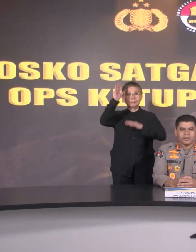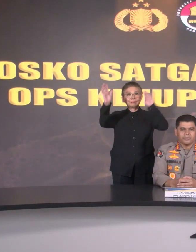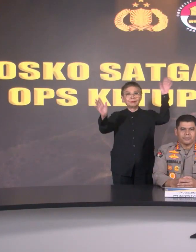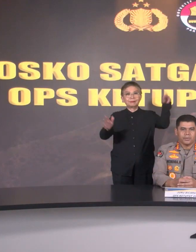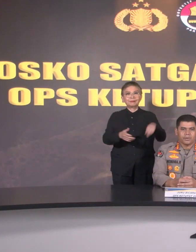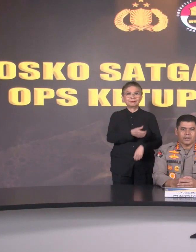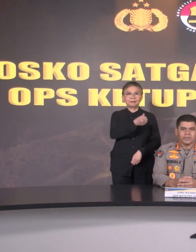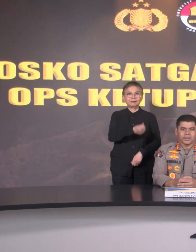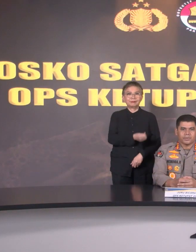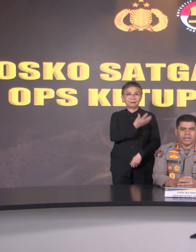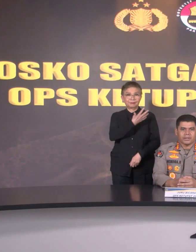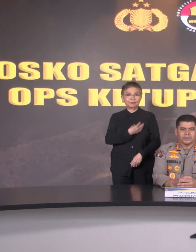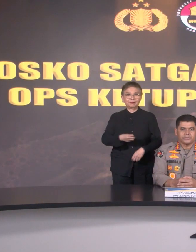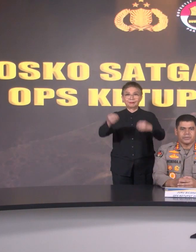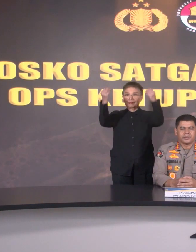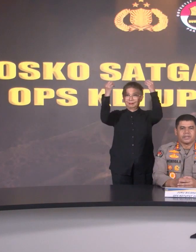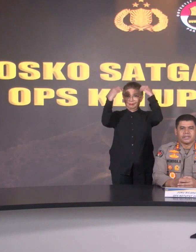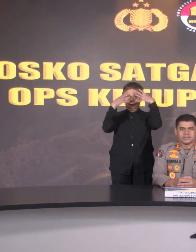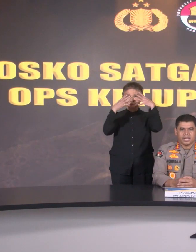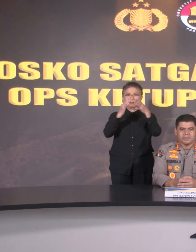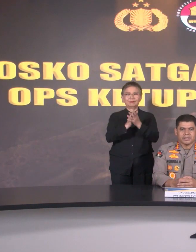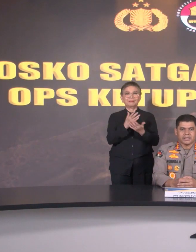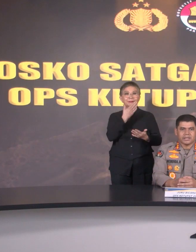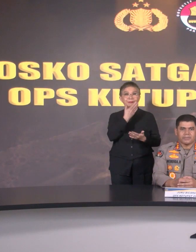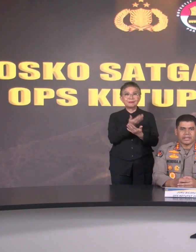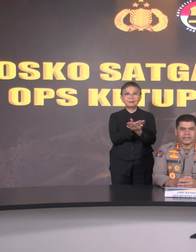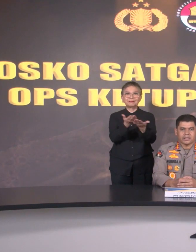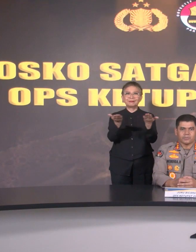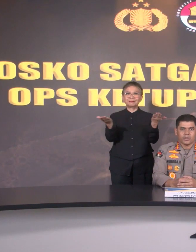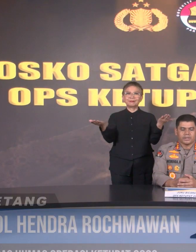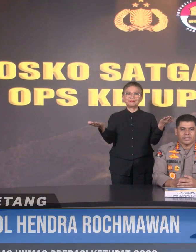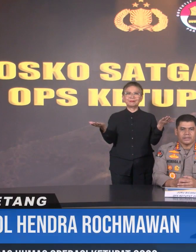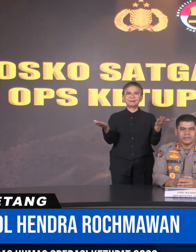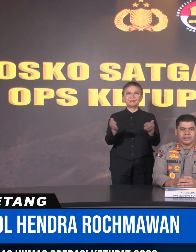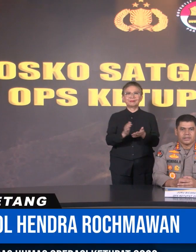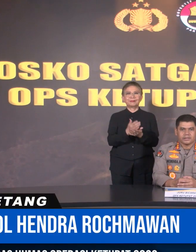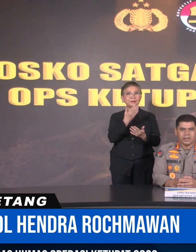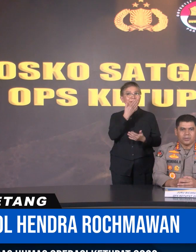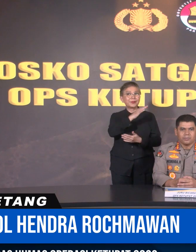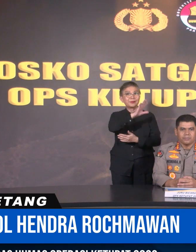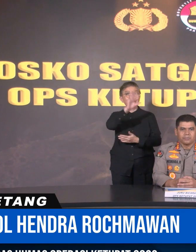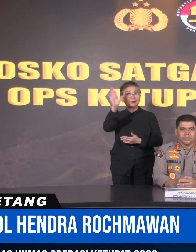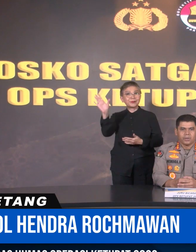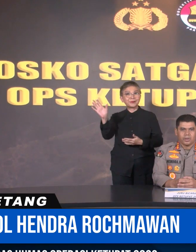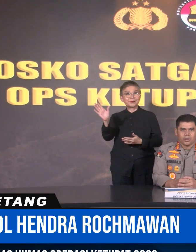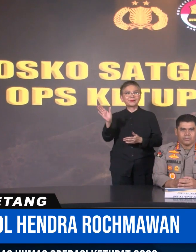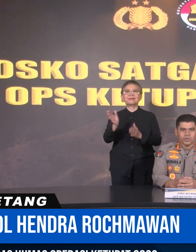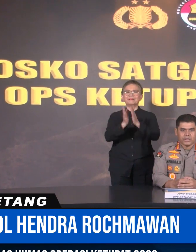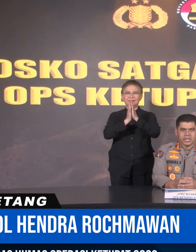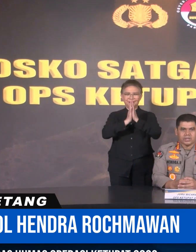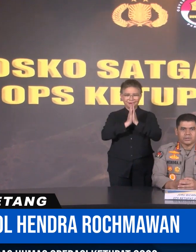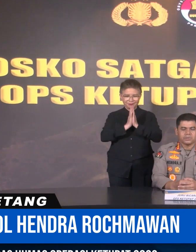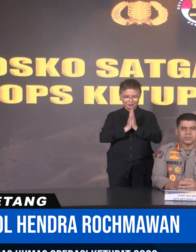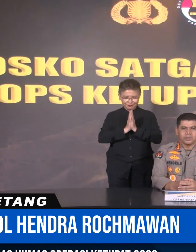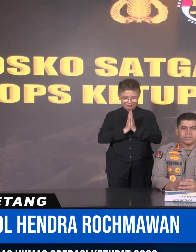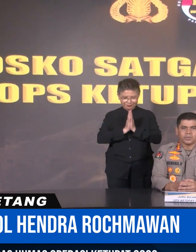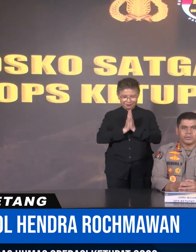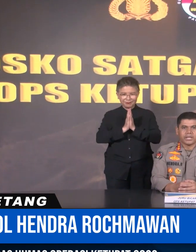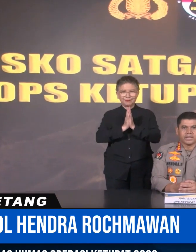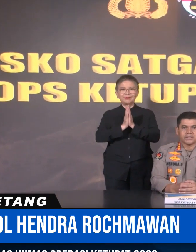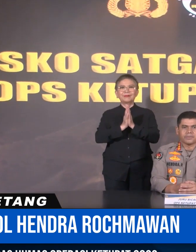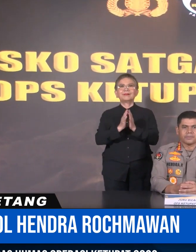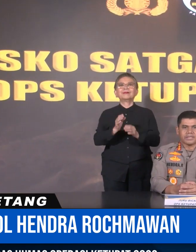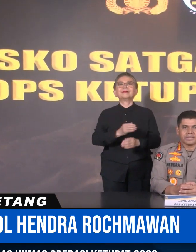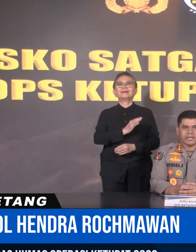Assalamualaikum warahmatullahi wabarakatuh Salam sejahtera bagi kita semuanya Salam, Om Swastiastu,